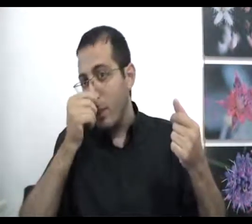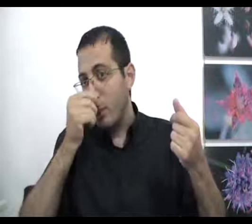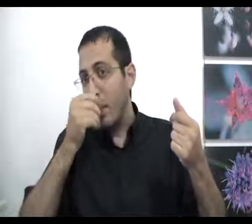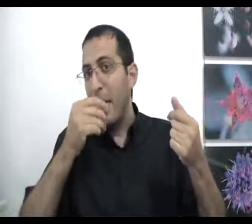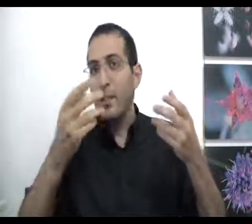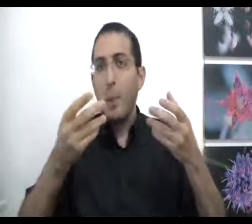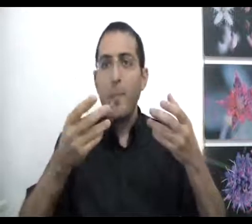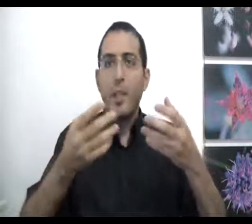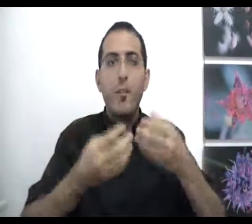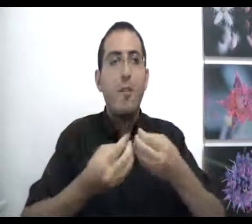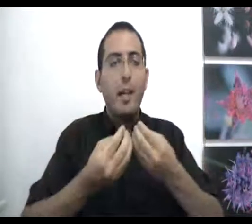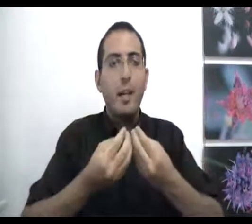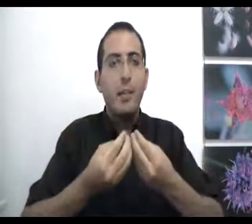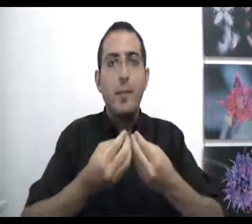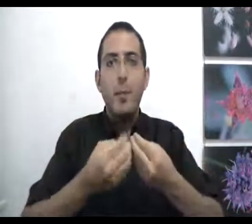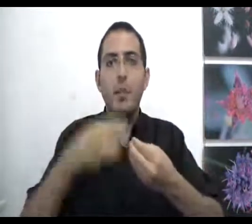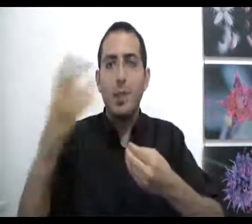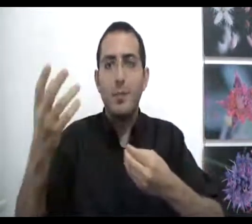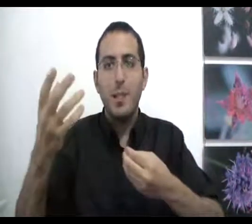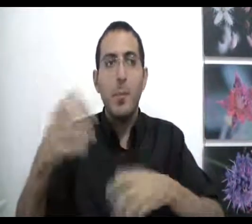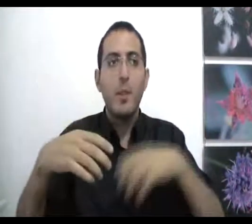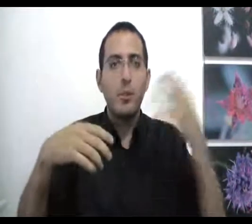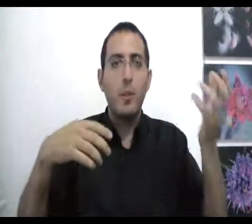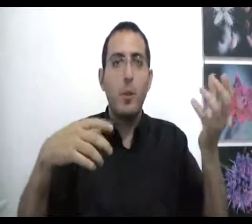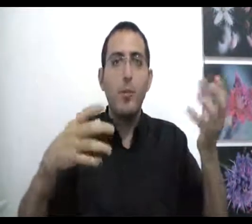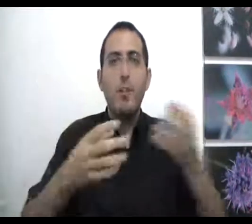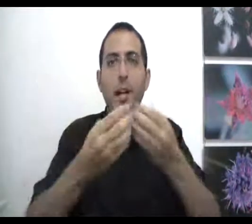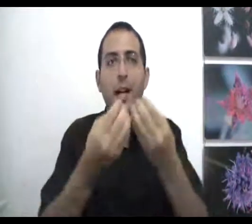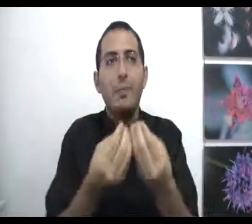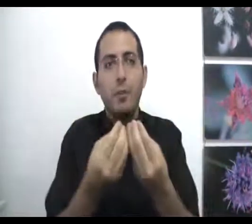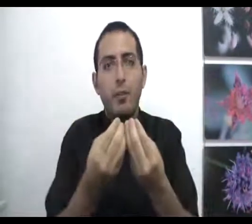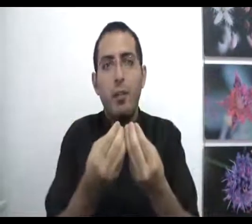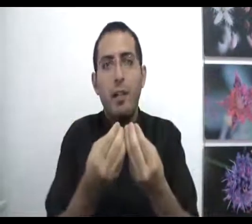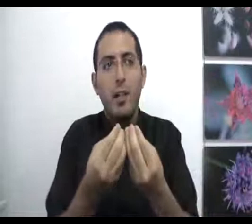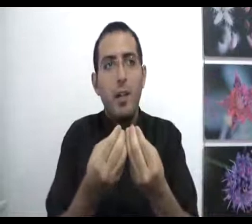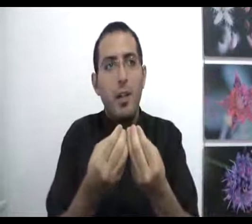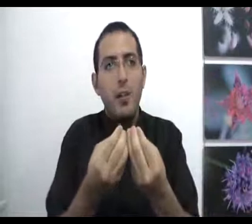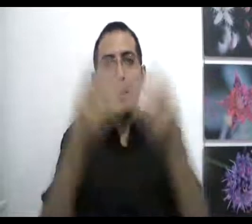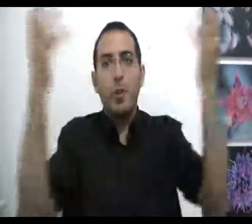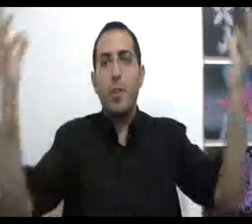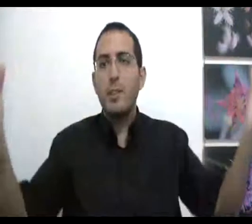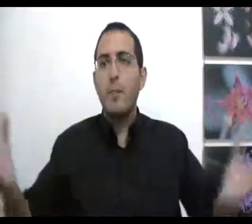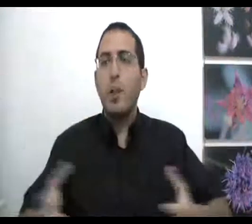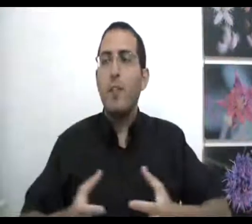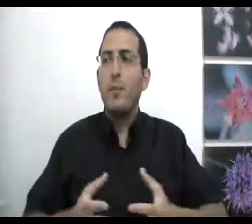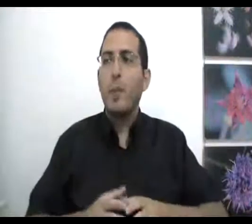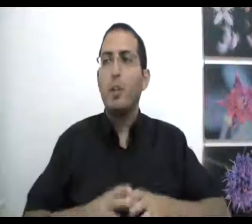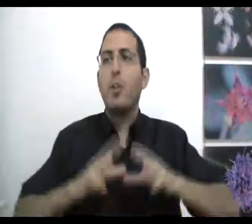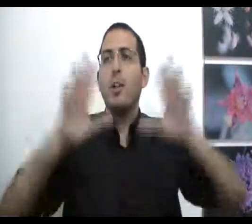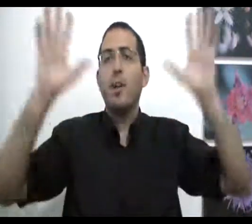ישות אחת כי יש דבר אחד שממנו עשוי הזמן וממנו עשוי המקום יש דבר אחד בסופו של דבר שבתוכו נמצא עם כל הדברים זאת אומרת שכל הדברים